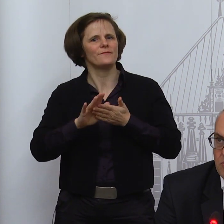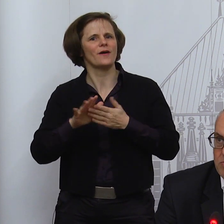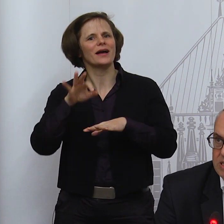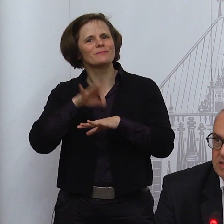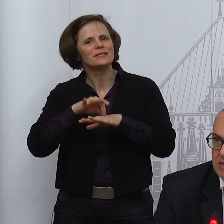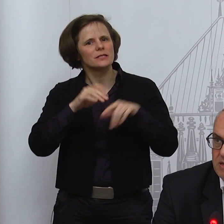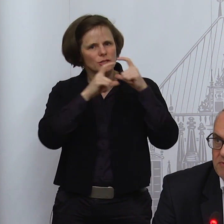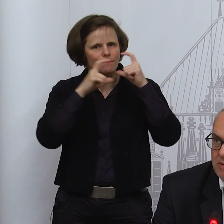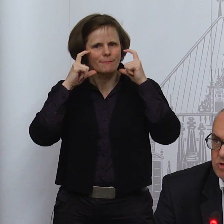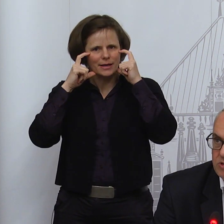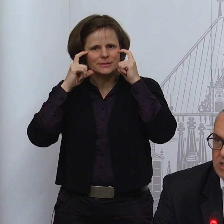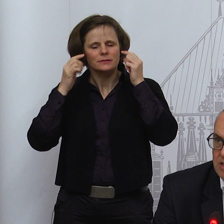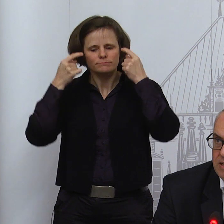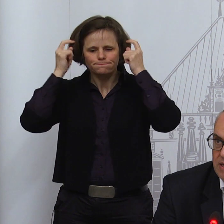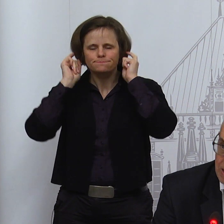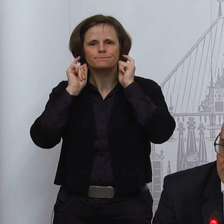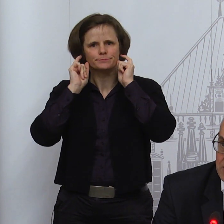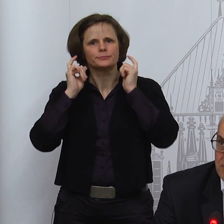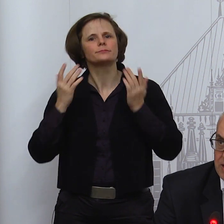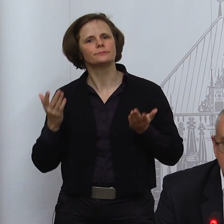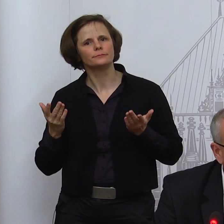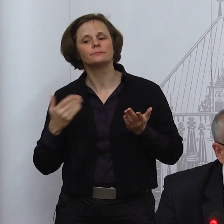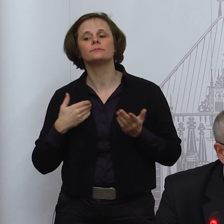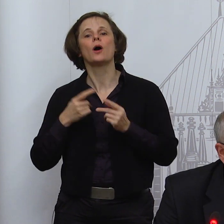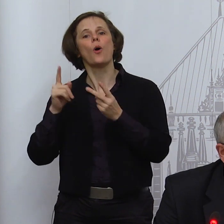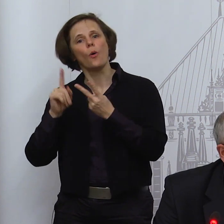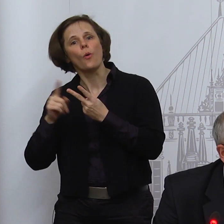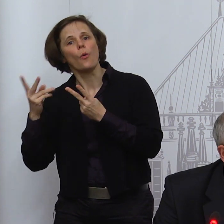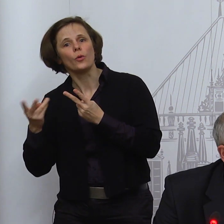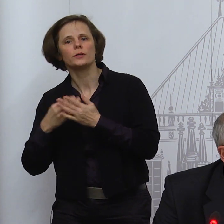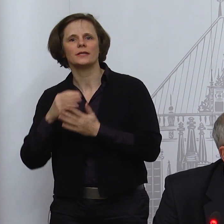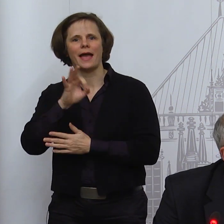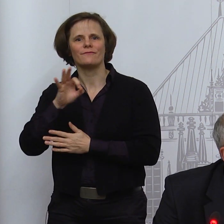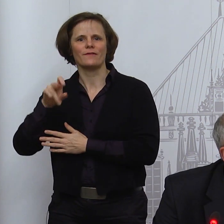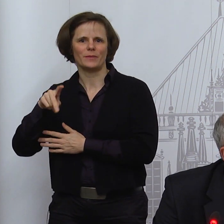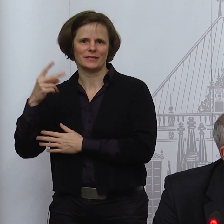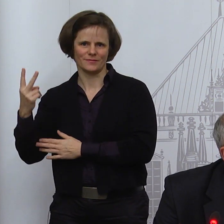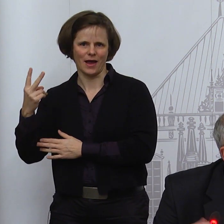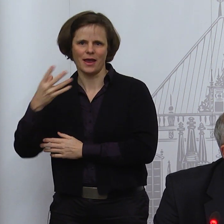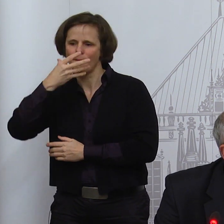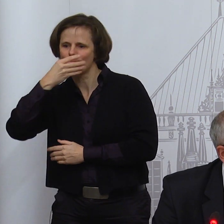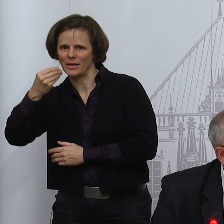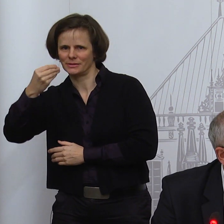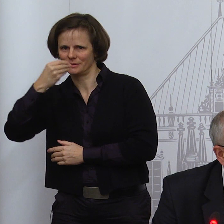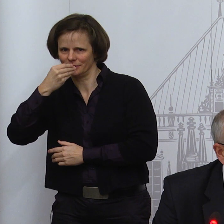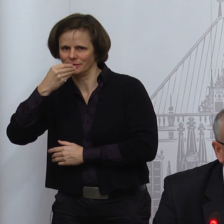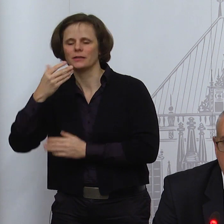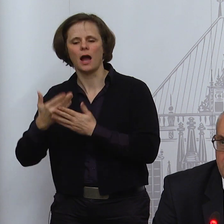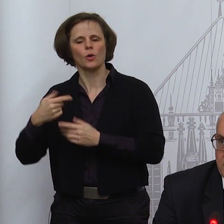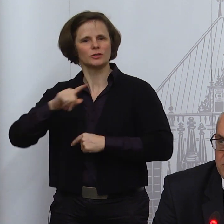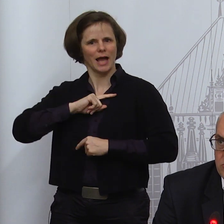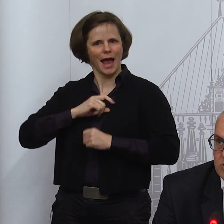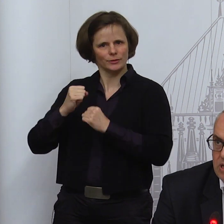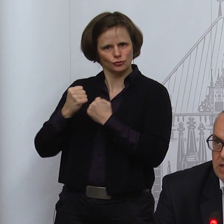blauen Masken, die dem Fremdschutz dienen, effektiver als Alltagsmasken. FFP2-Masken dienen auch dem Eigenschutz und dem